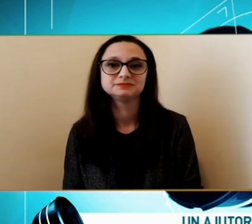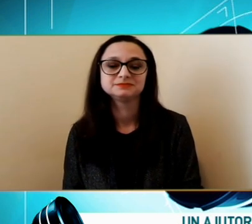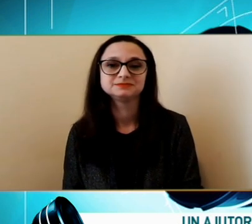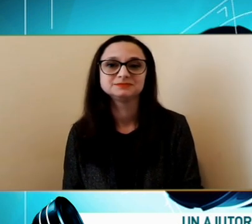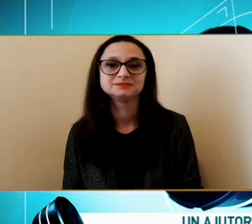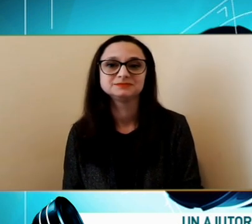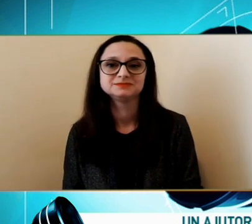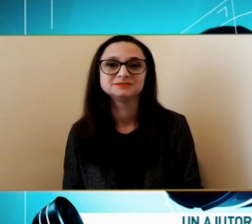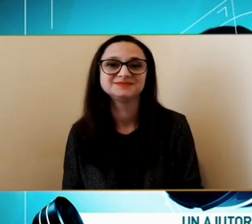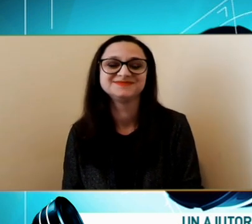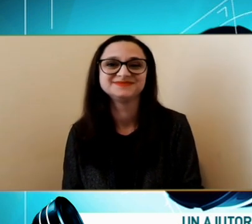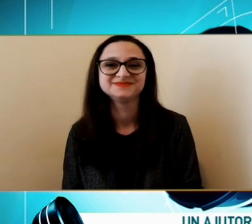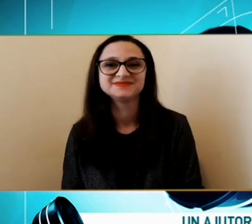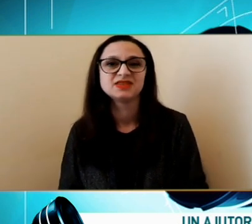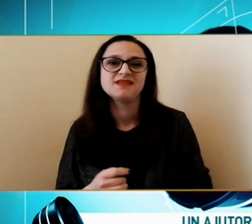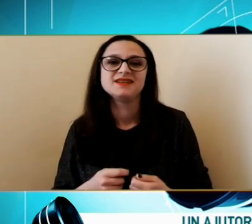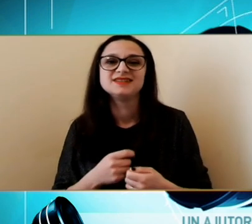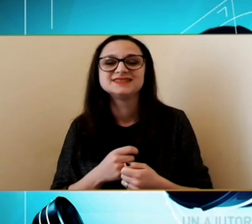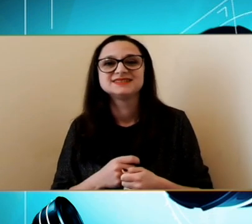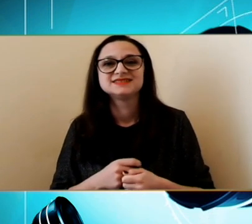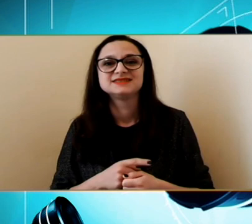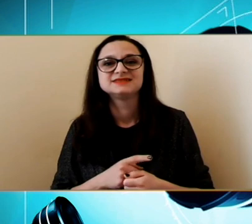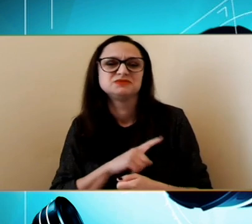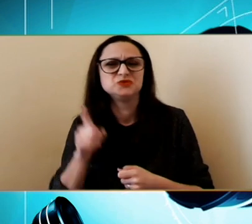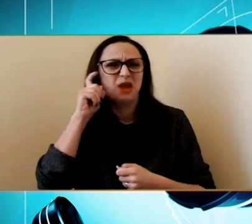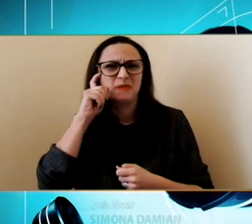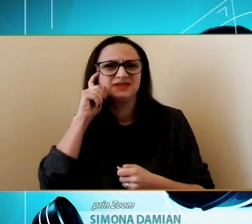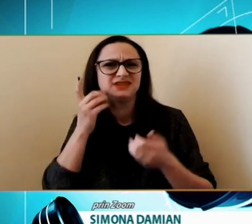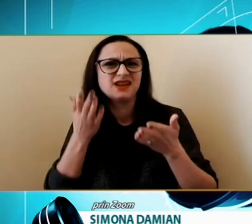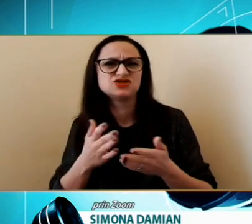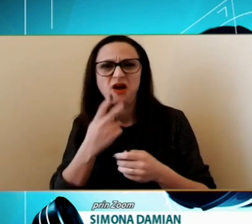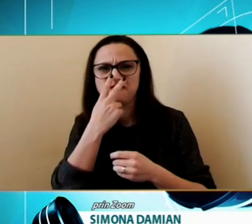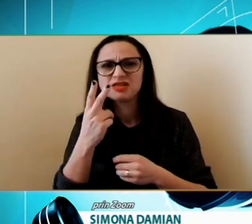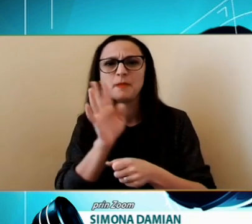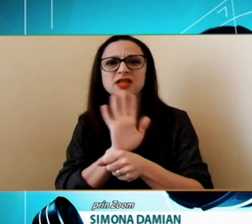Nu ne-am gândit la așa ceva Vedeam ce se întâmplă la televizor